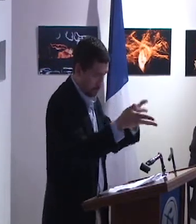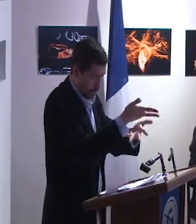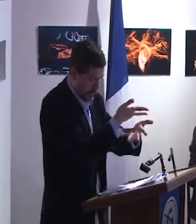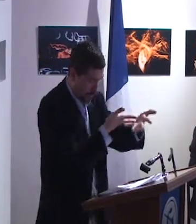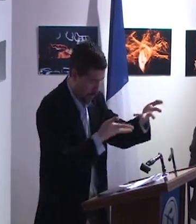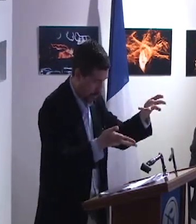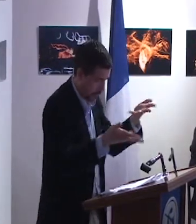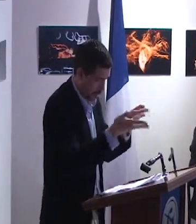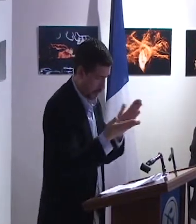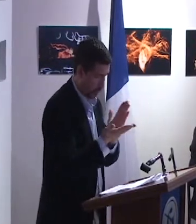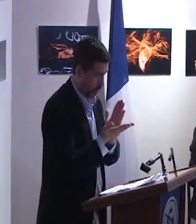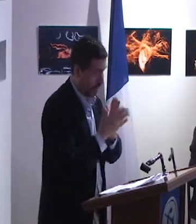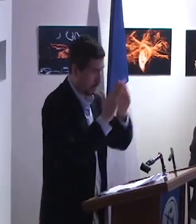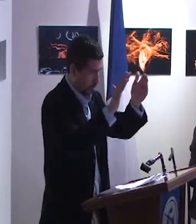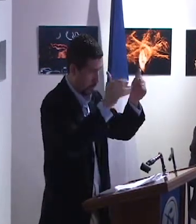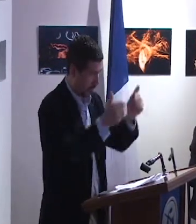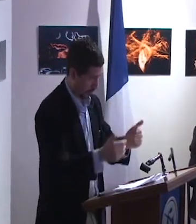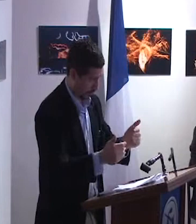discapacidades.